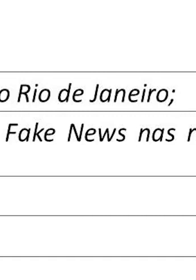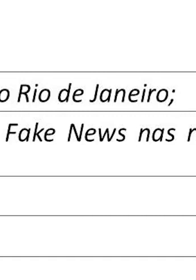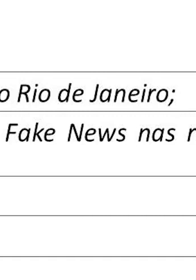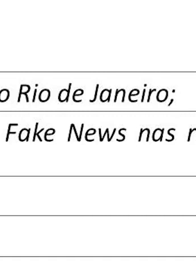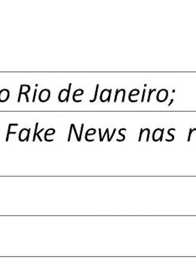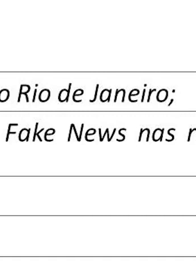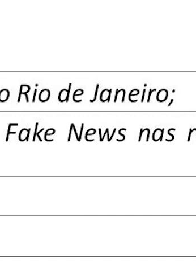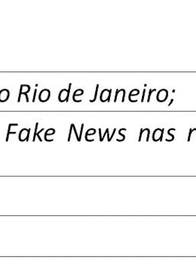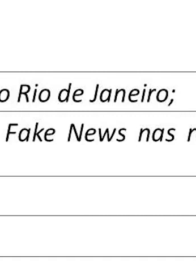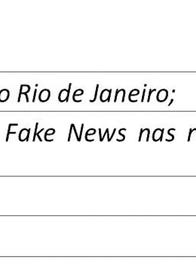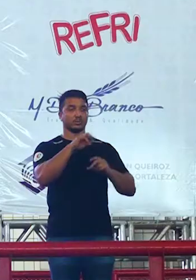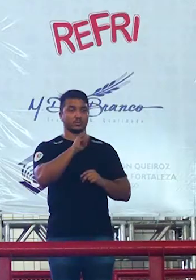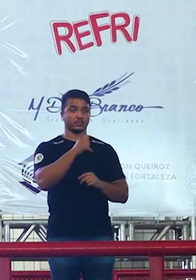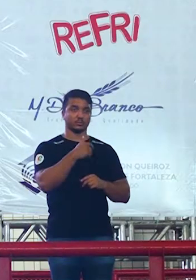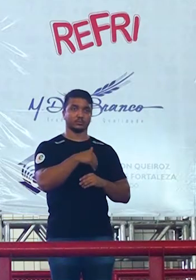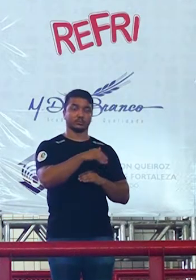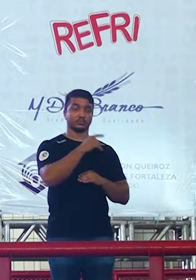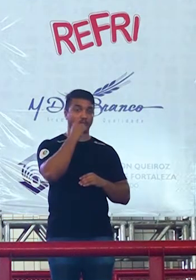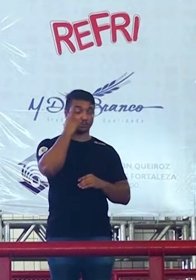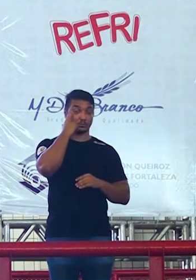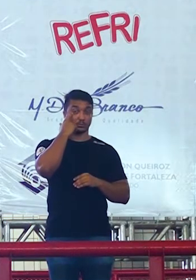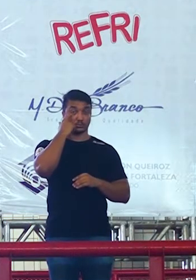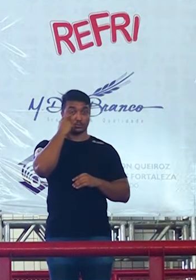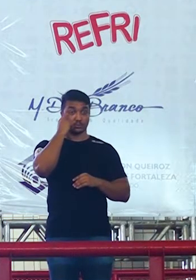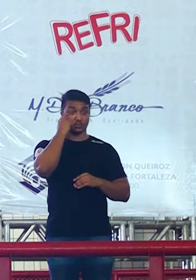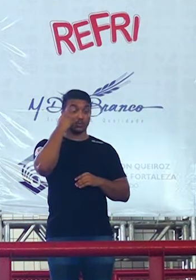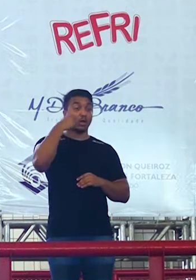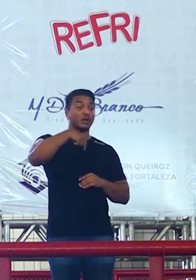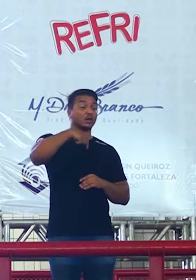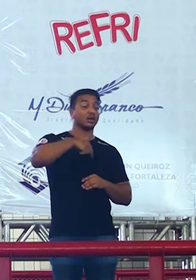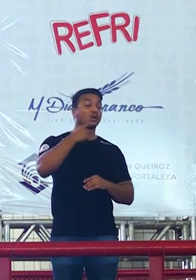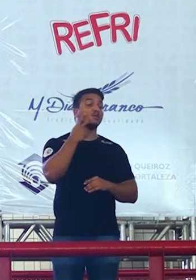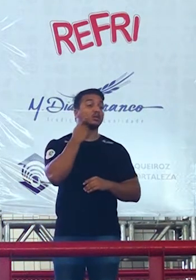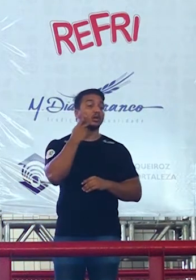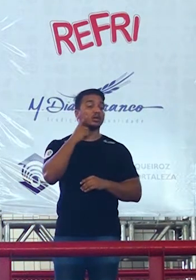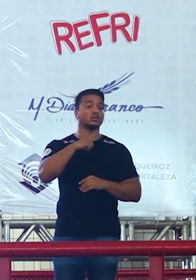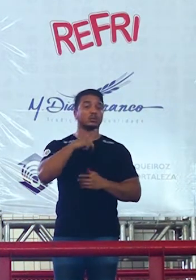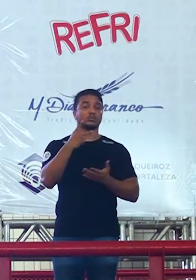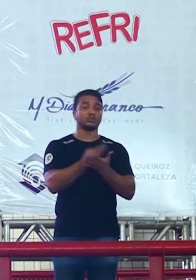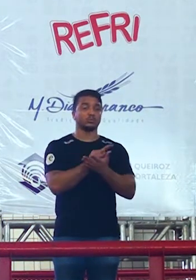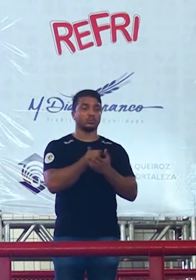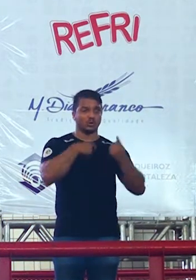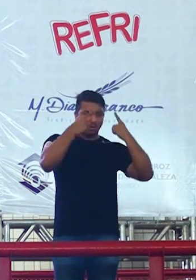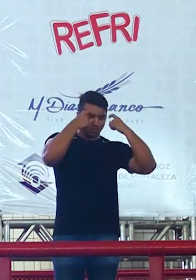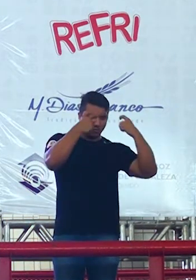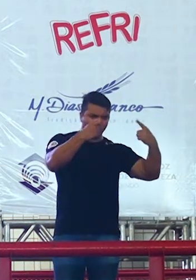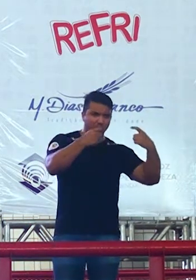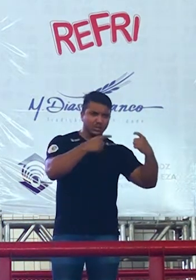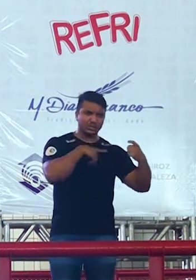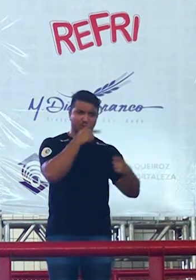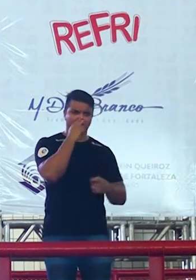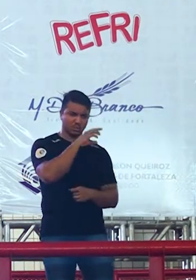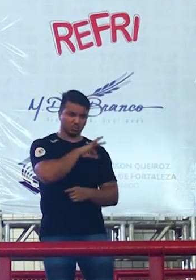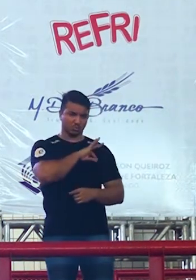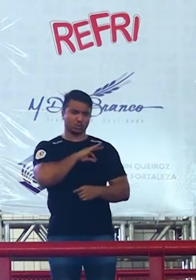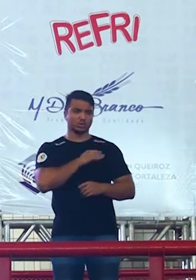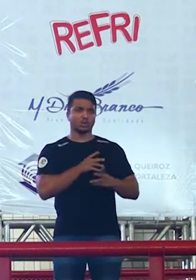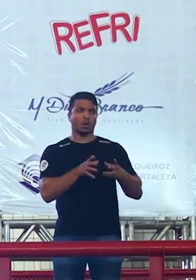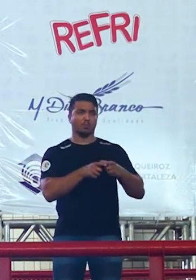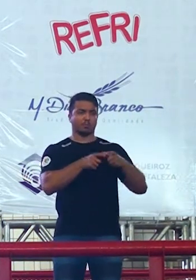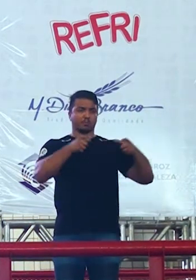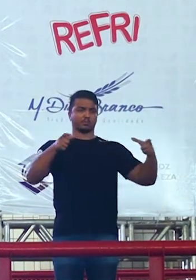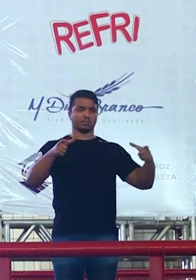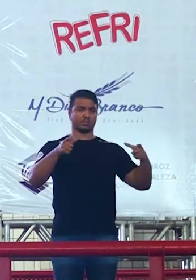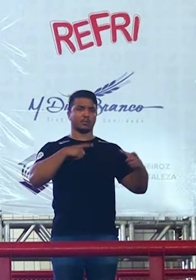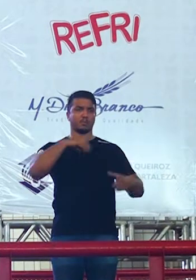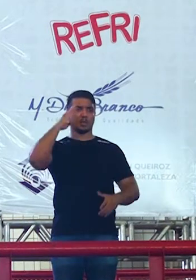será que o que está acontecendo no Rio de Janeiro até mesmo aqui em Fortaleza com a violência se resolve com mais policiais nas ruas com